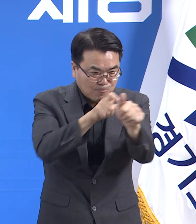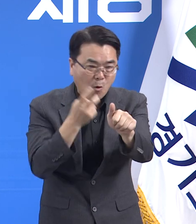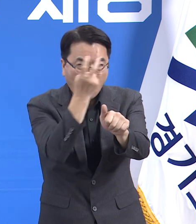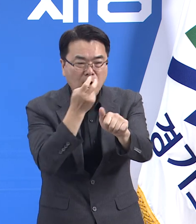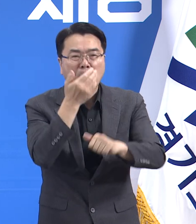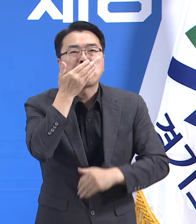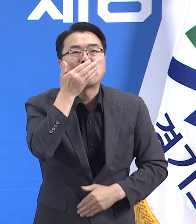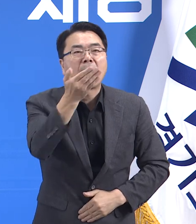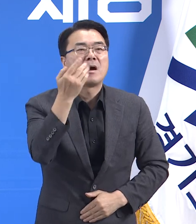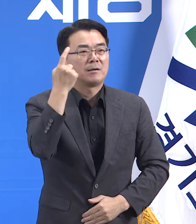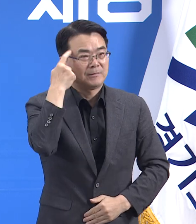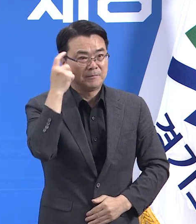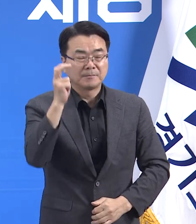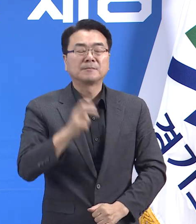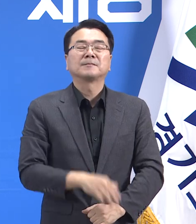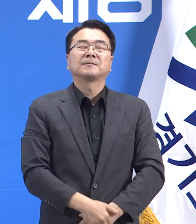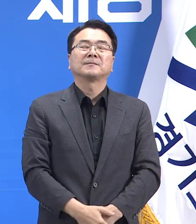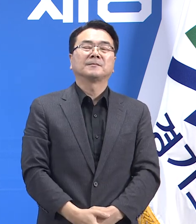것으로 기대합니다.